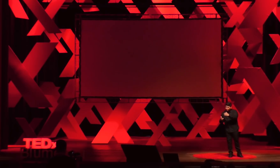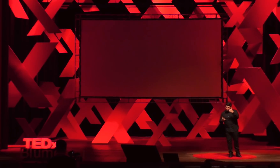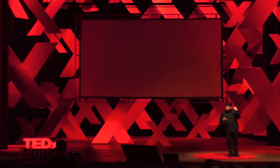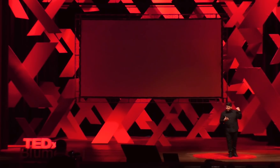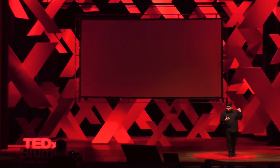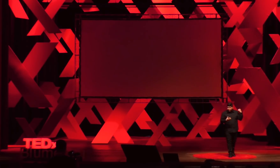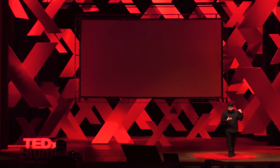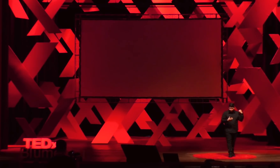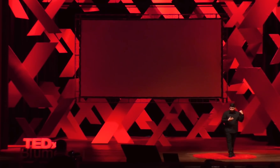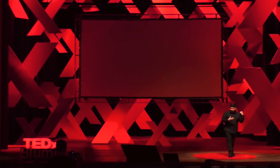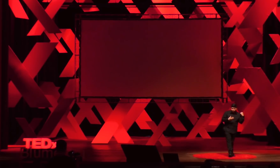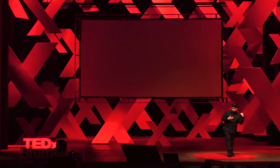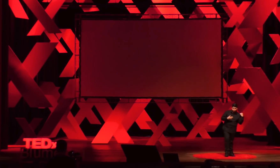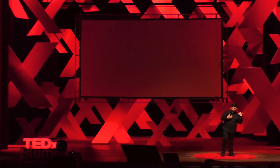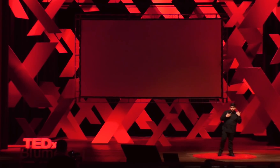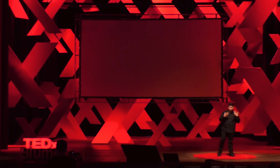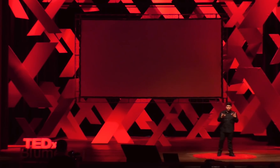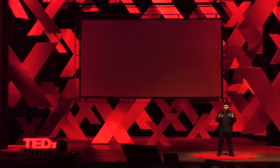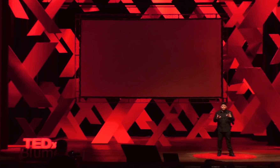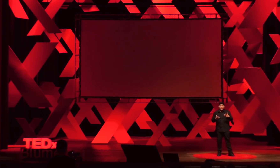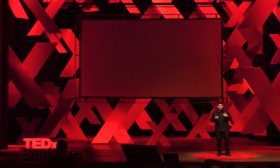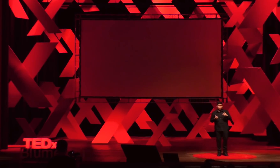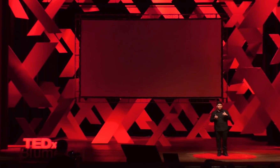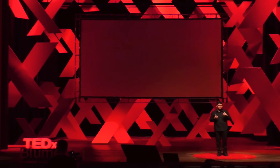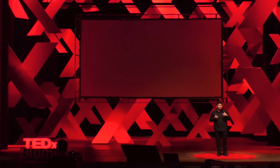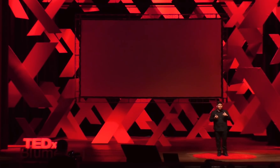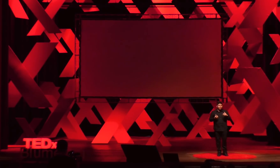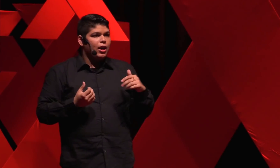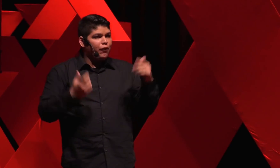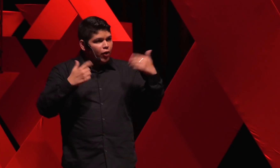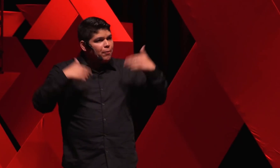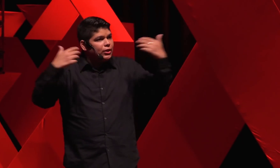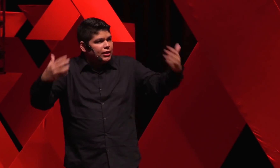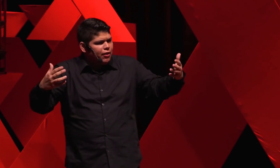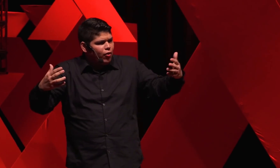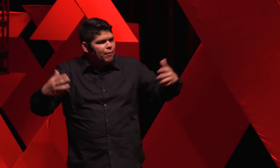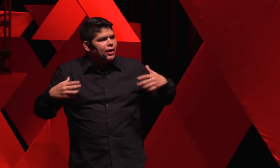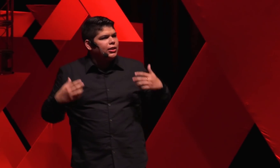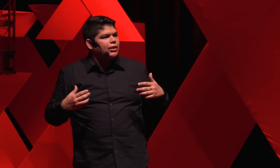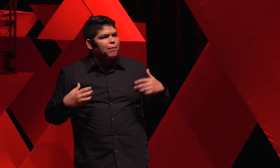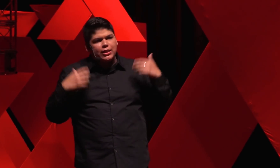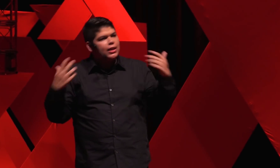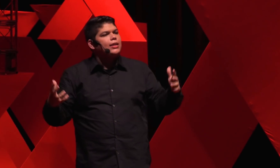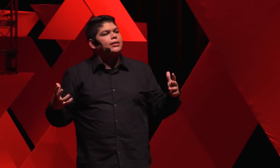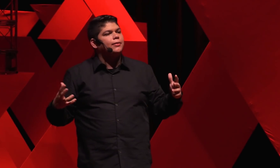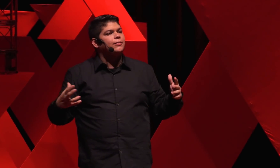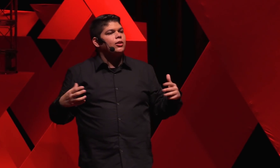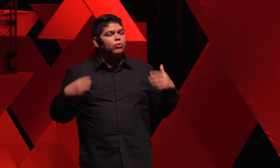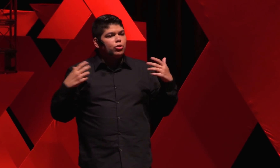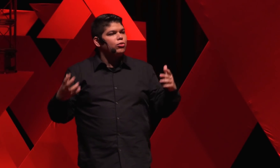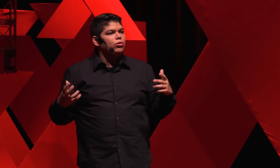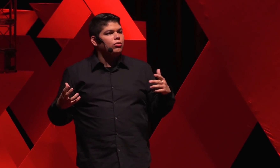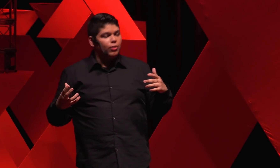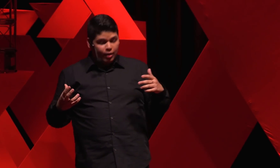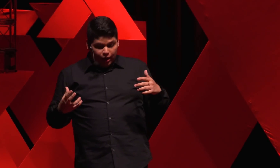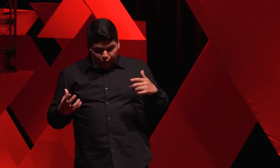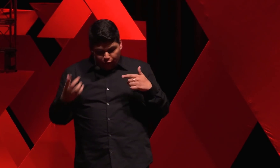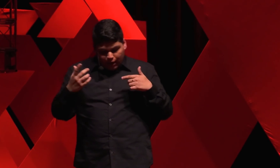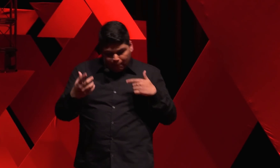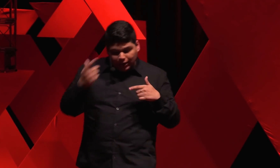por trás desses conflitos que eu estou lhes compartilhando. E foi possível, a partir da pesquisa, do estudo, e foi a